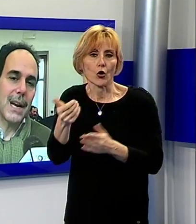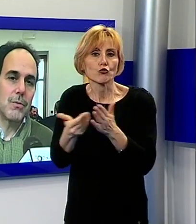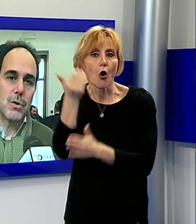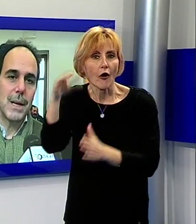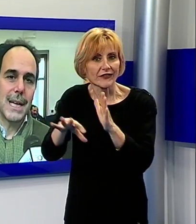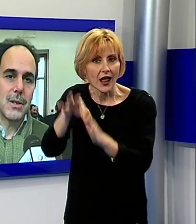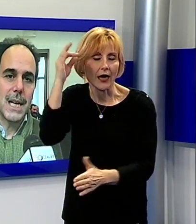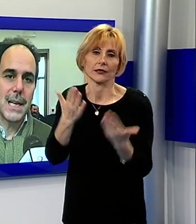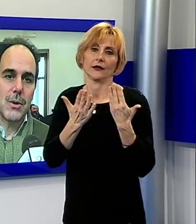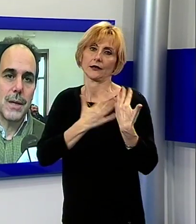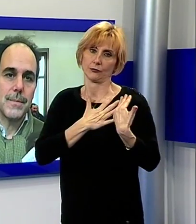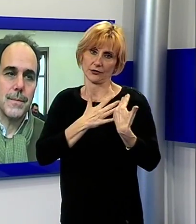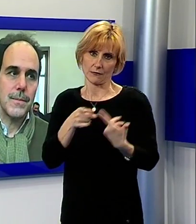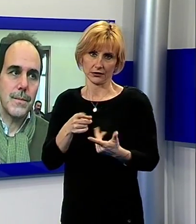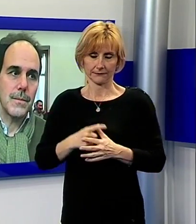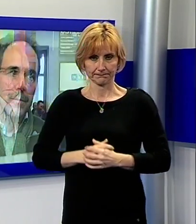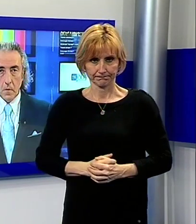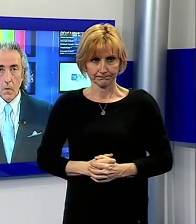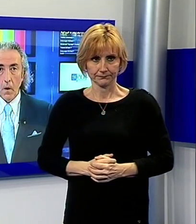quelli che hanno avuto mandato dagli elettori.